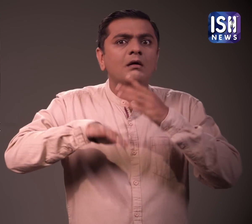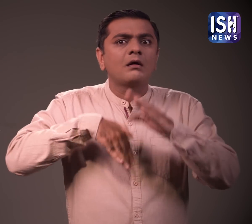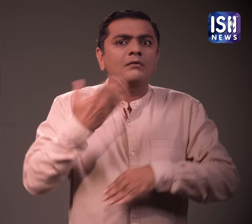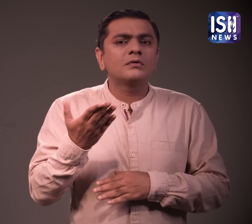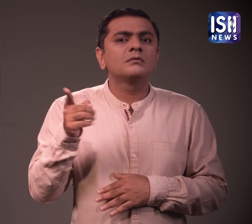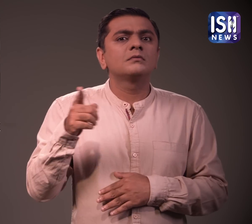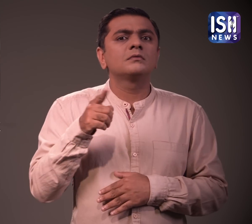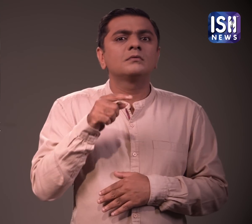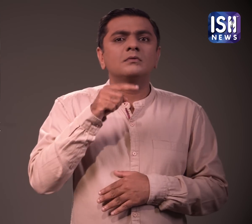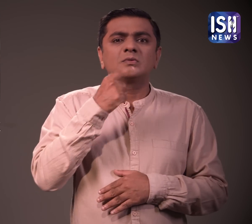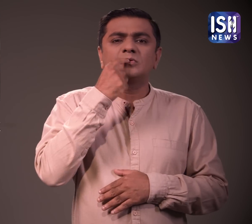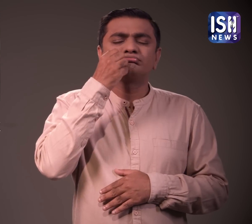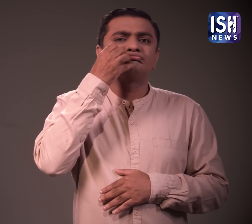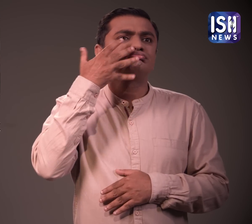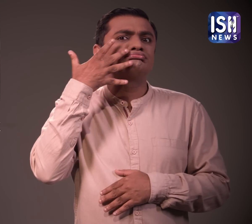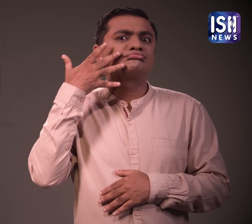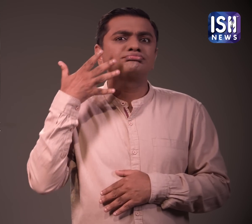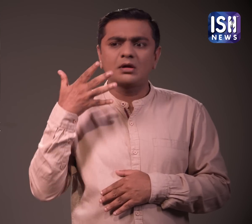दौरे के लिए अस्पताल ले जाया गया